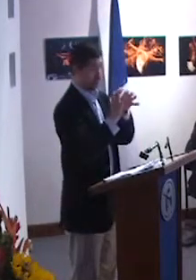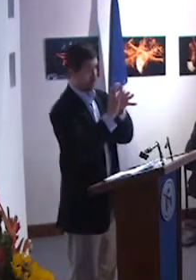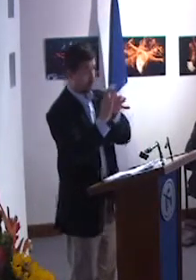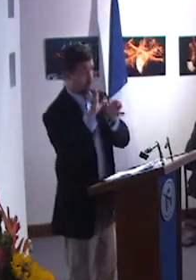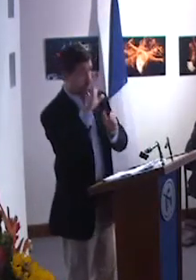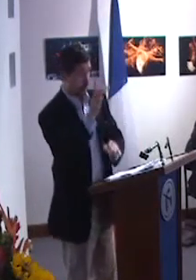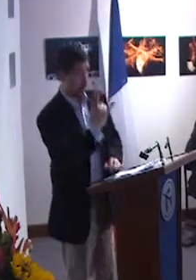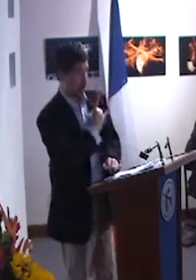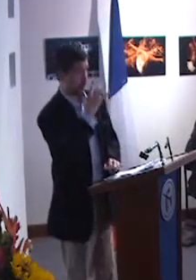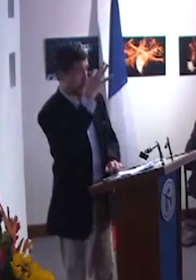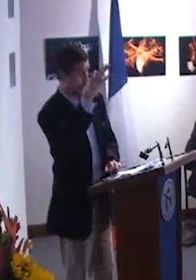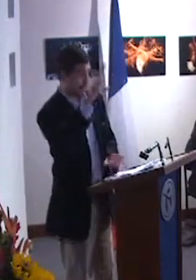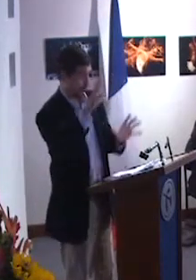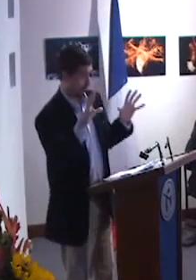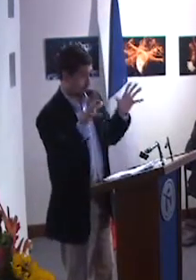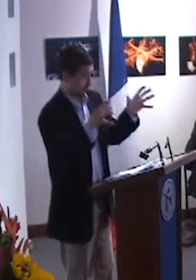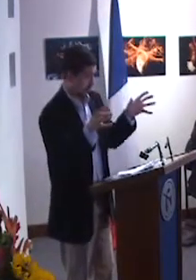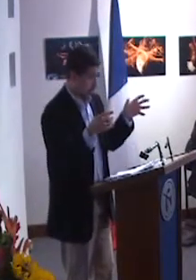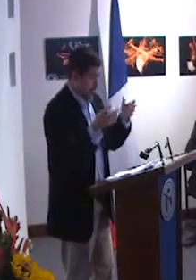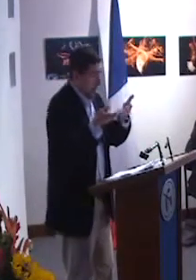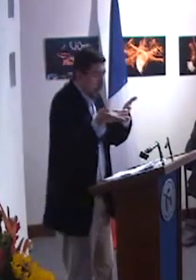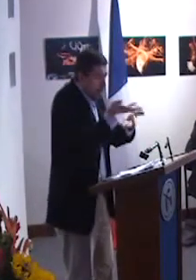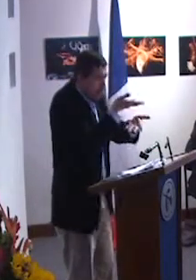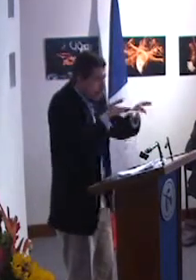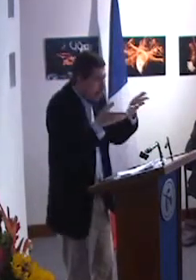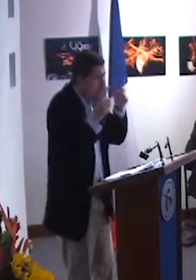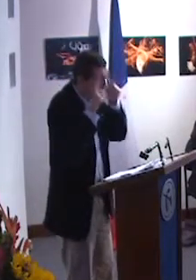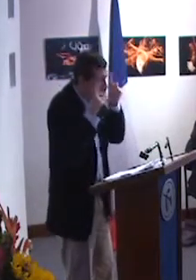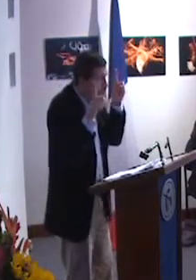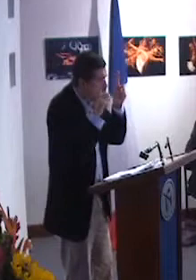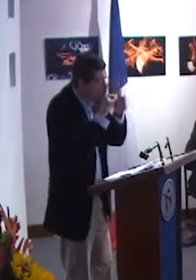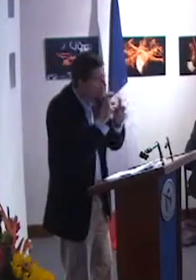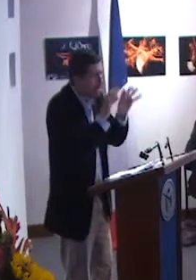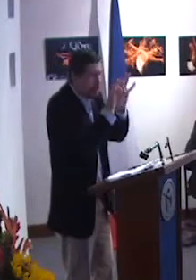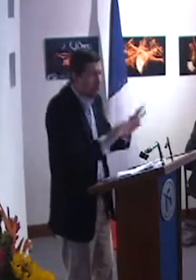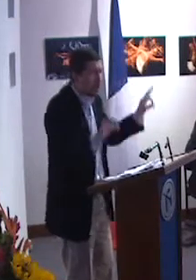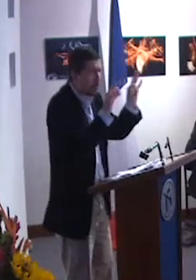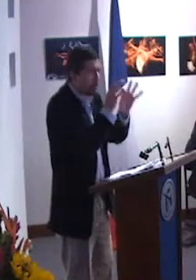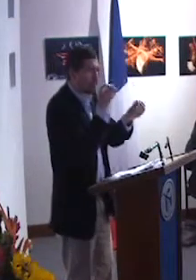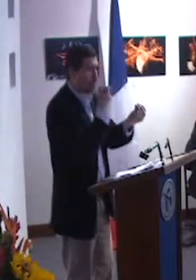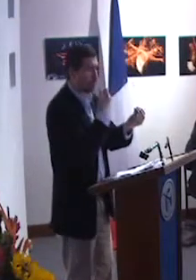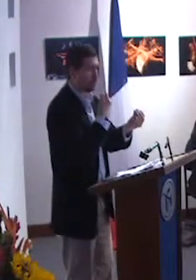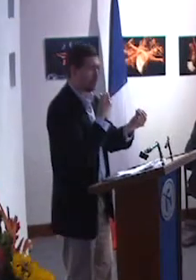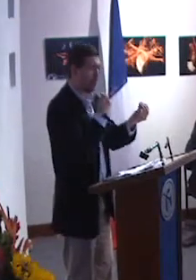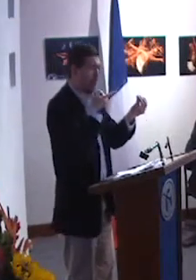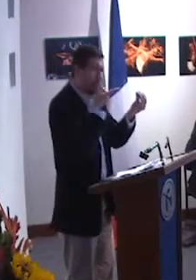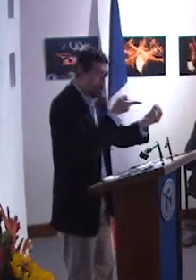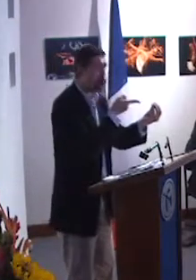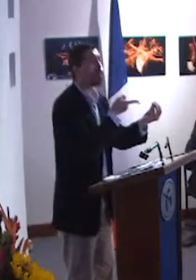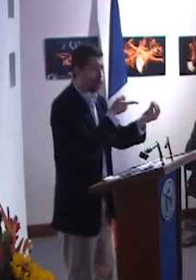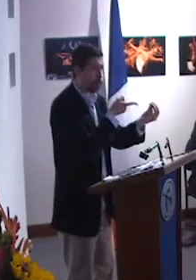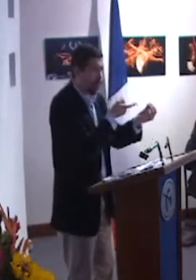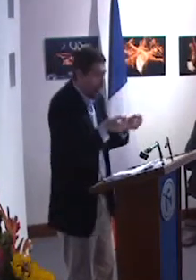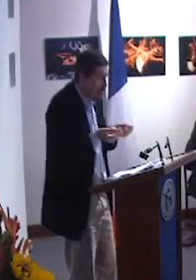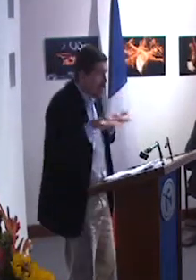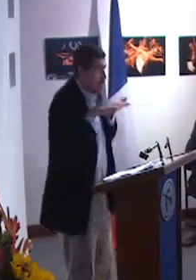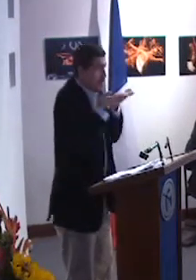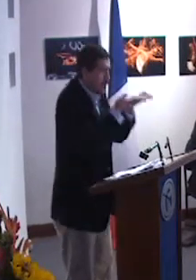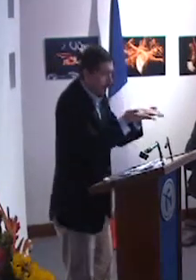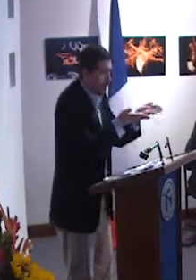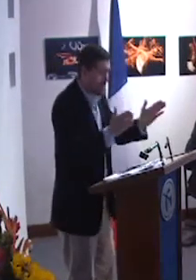El convenio entre estas dos universidades, la articulación que se lleva con estas dos universidades, es también con el fin de compartir